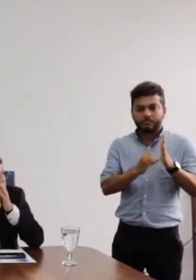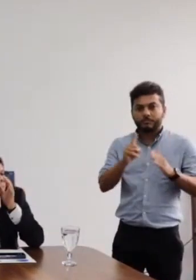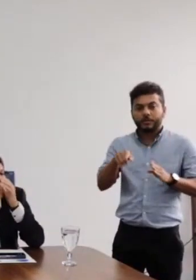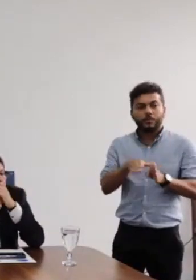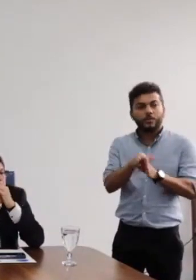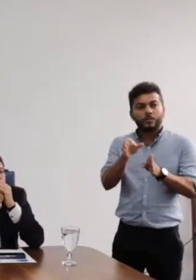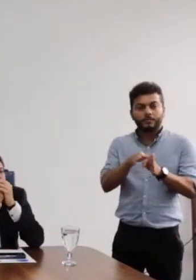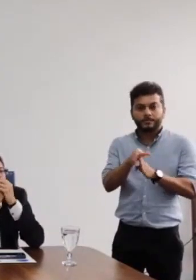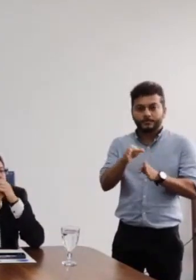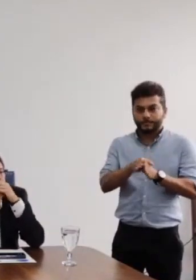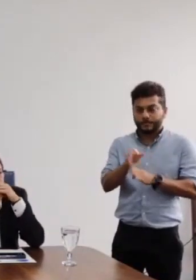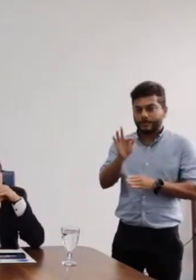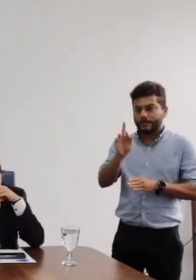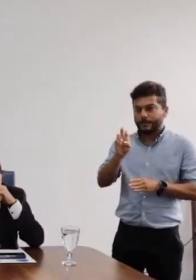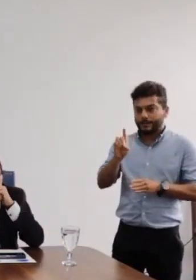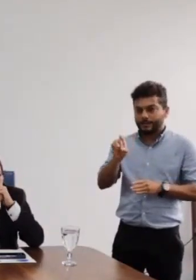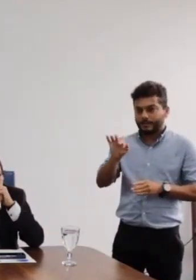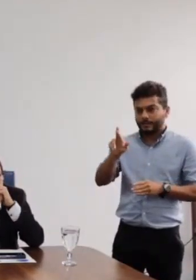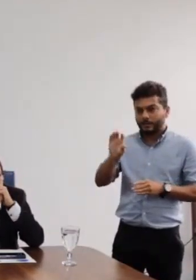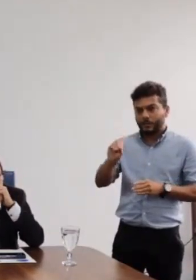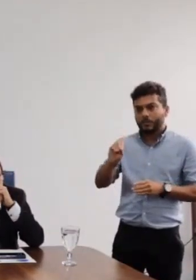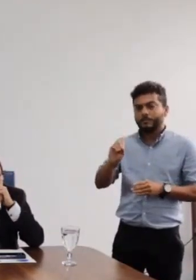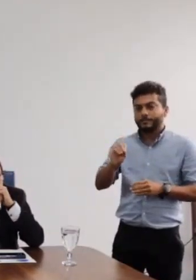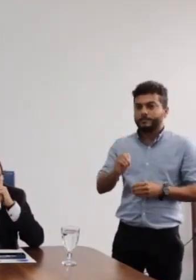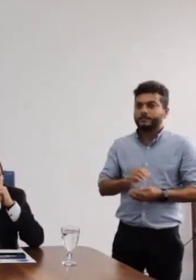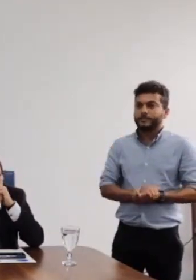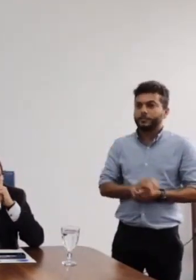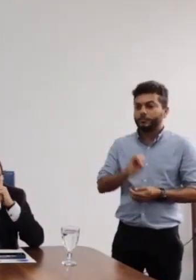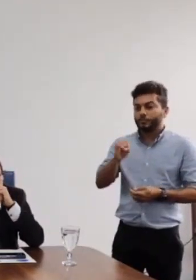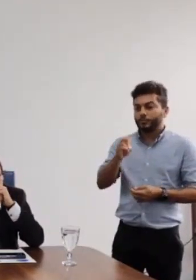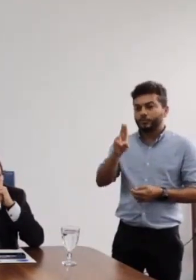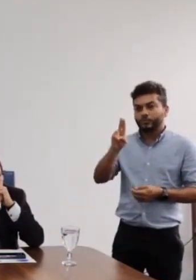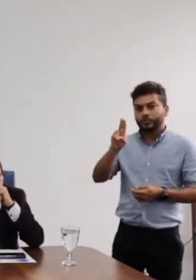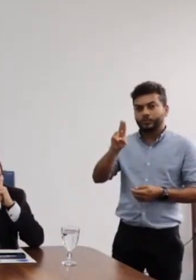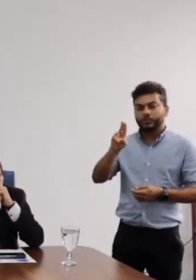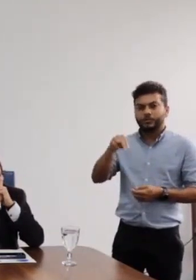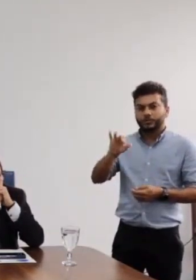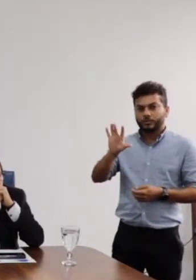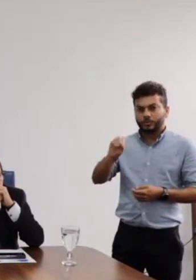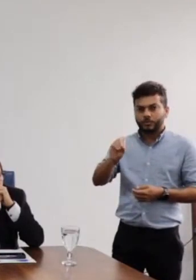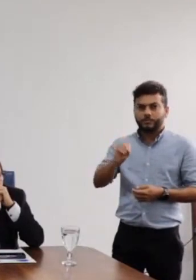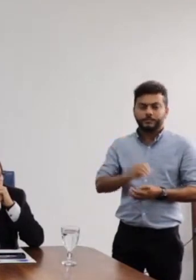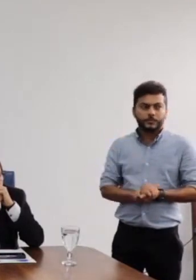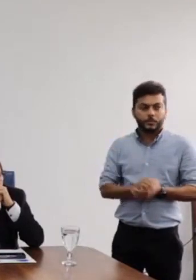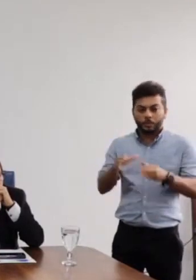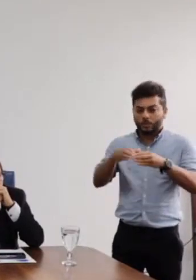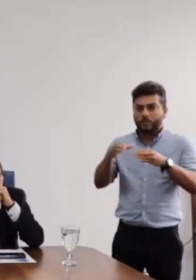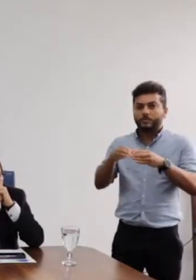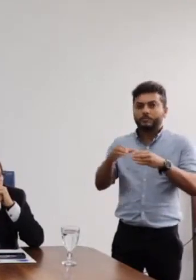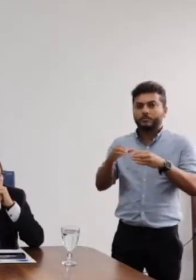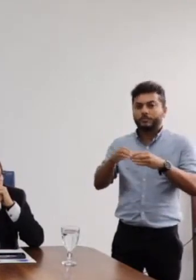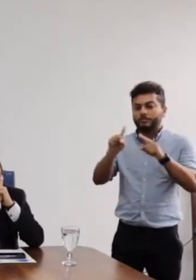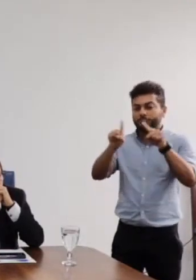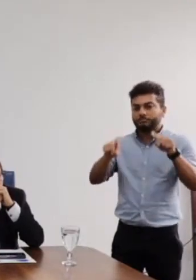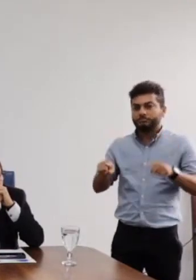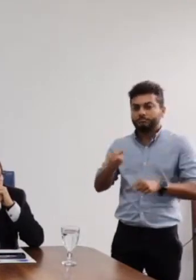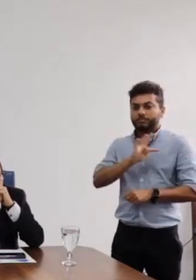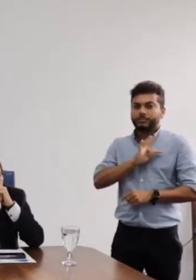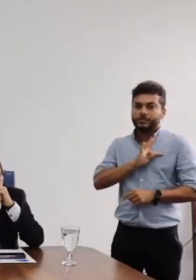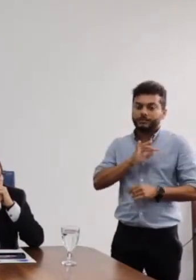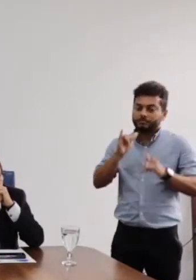Frederico Júnior Gomes, representante da categoria de servidores técnicos, para apresentar o seu informe